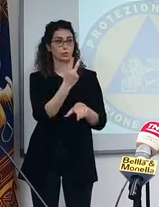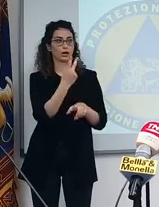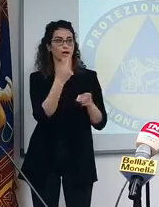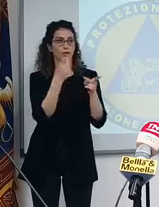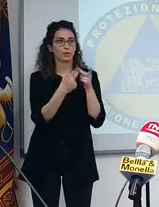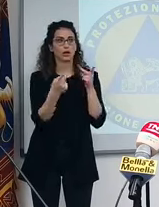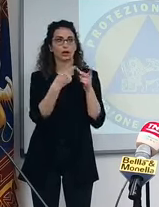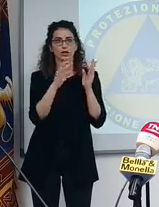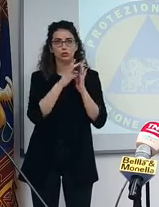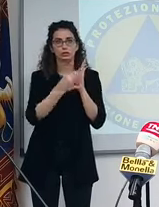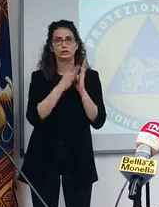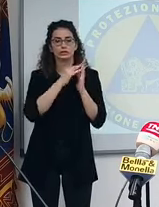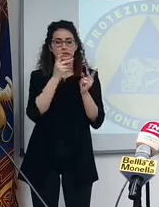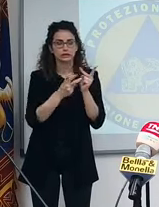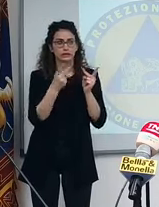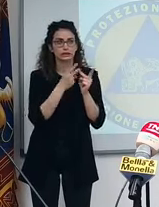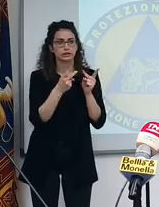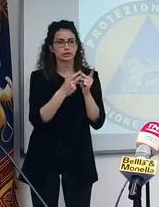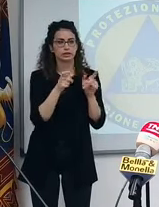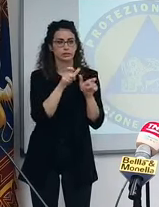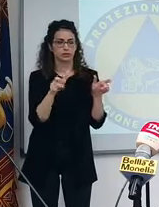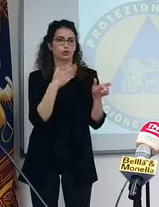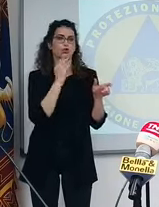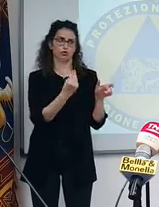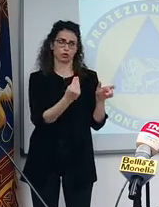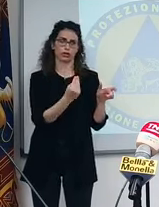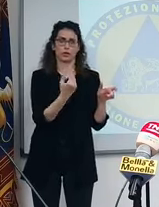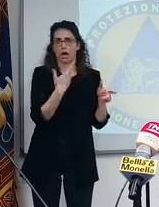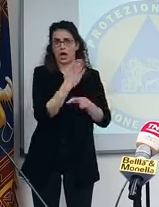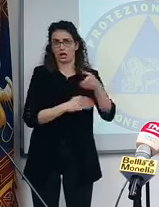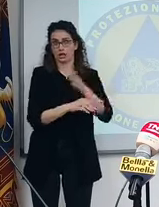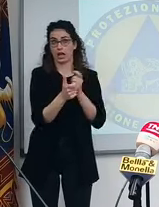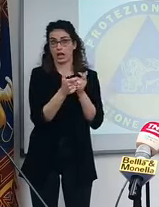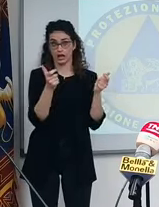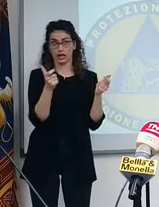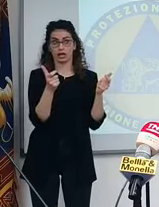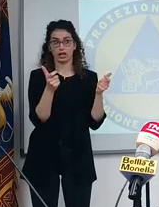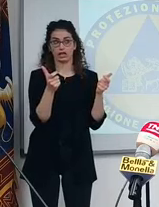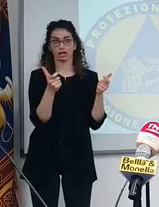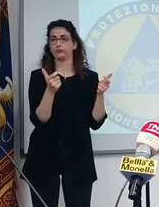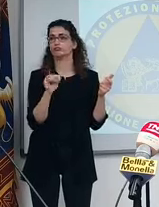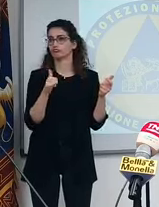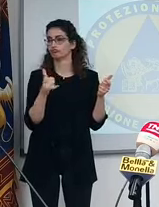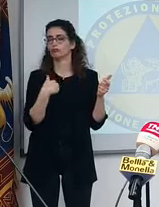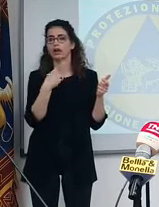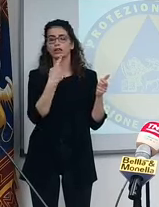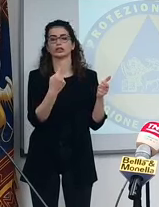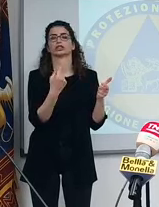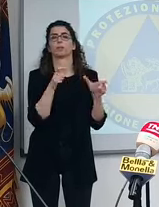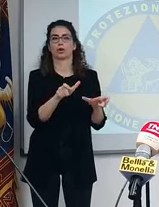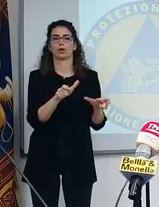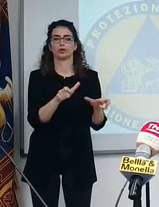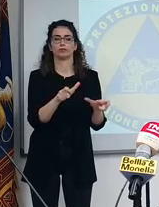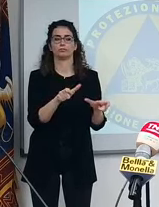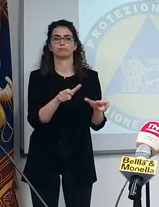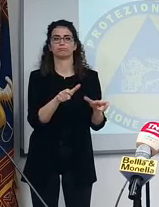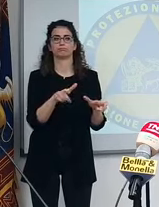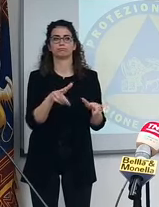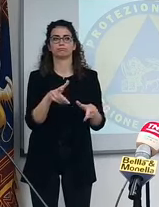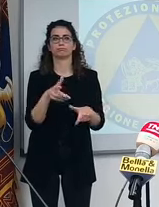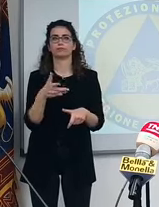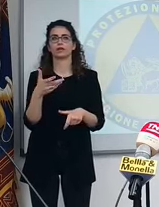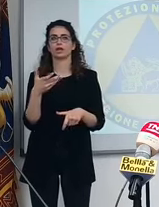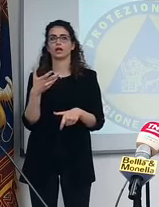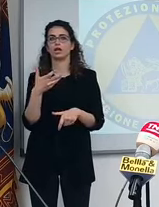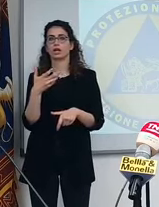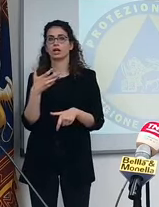provando da molti giorni, sono persone che sono più giovani, ma sono disabili gravi, e dicono che c'è questo blocco. Però loro sanno che